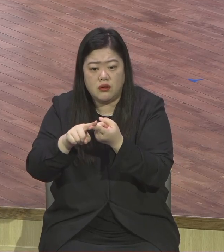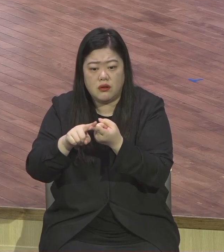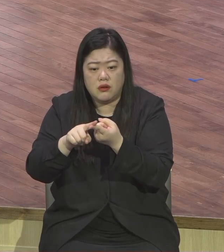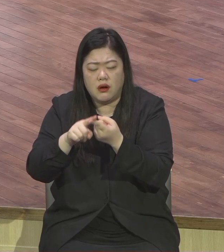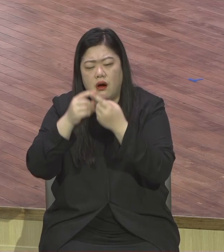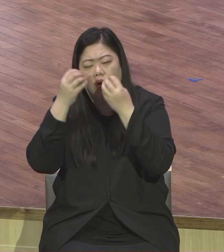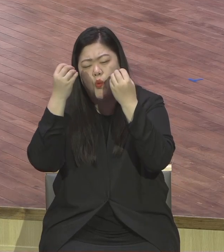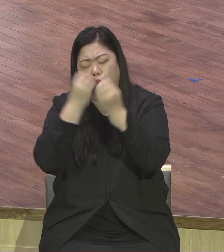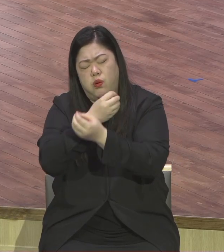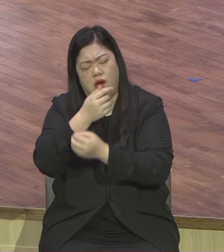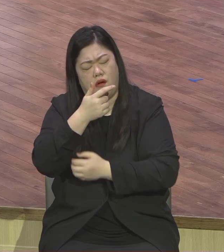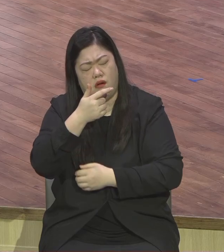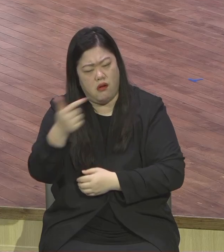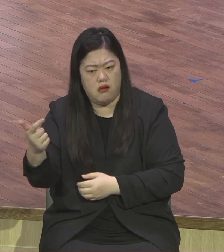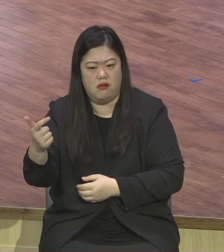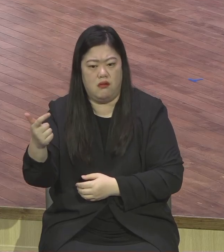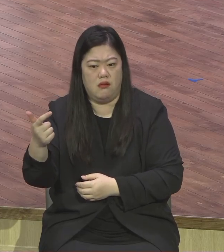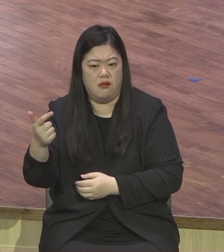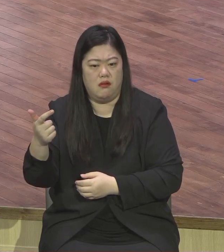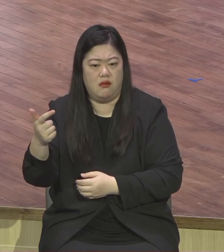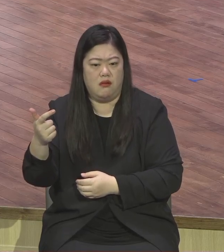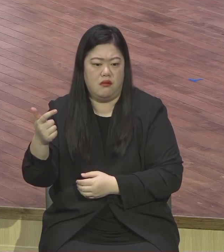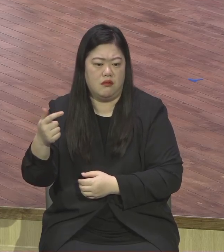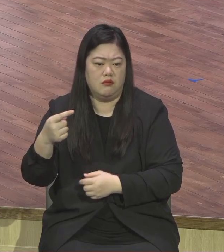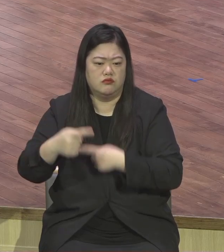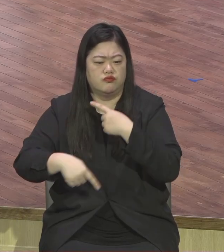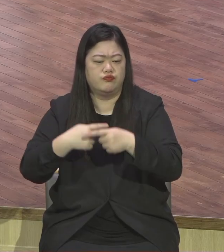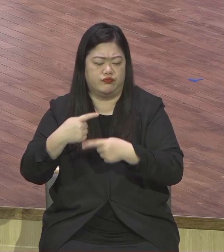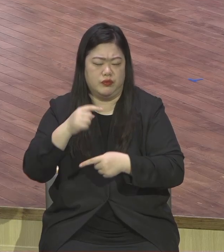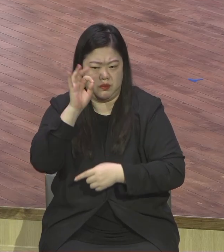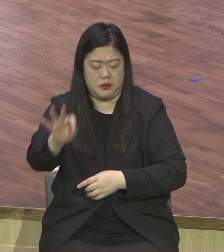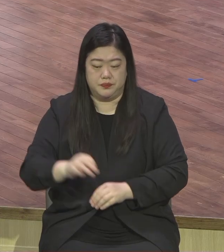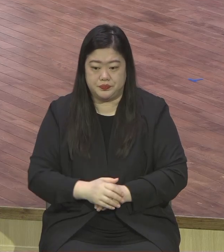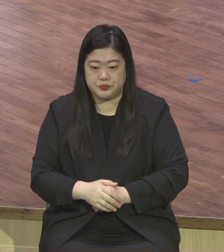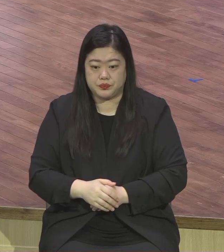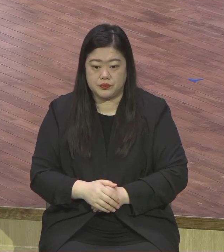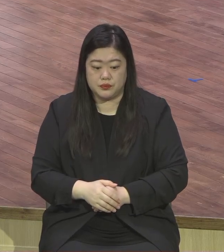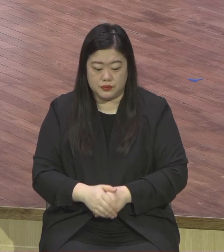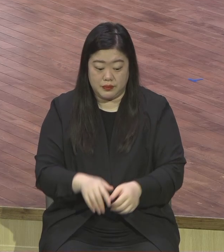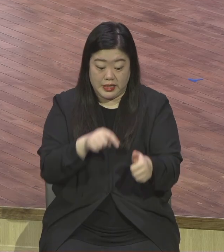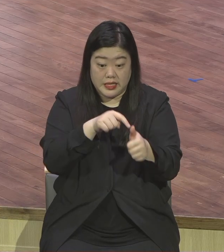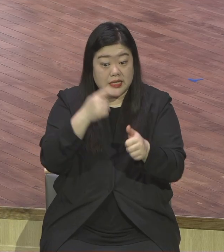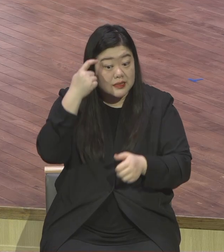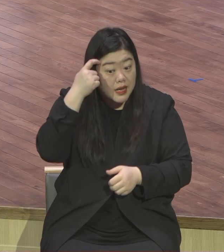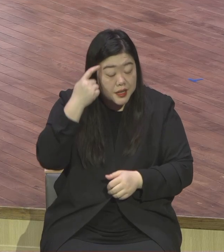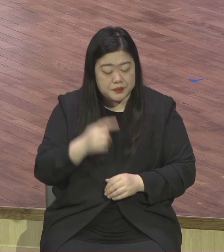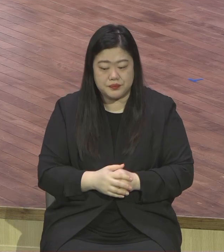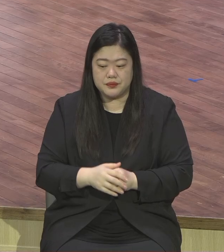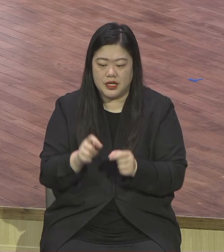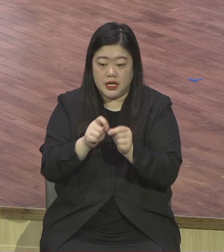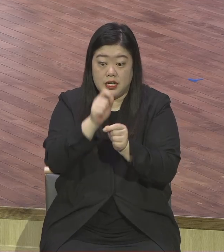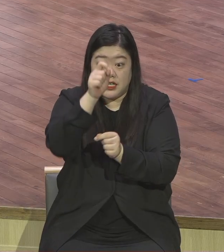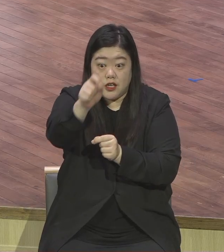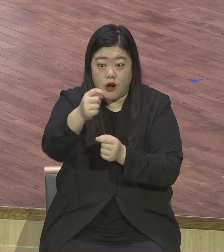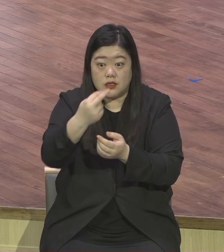오해를 하고 있어요. 이 청년은 영생을 어떤 선한 행위나 노력을 통해서 얻을 수